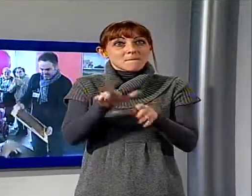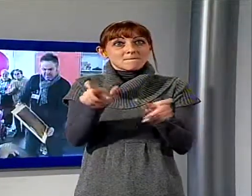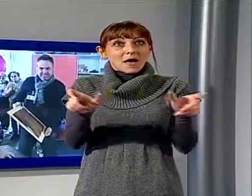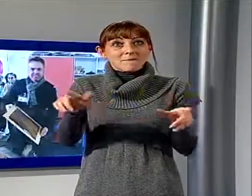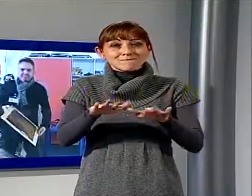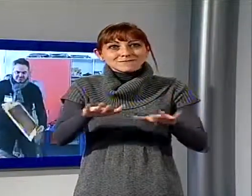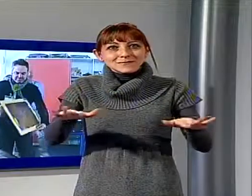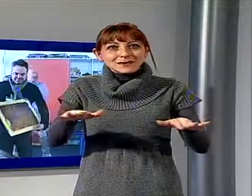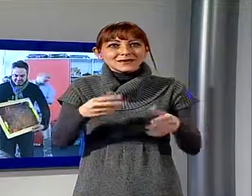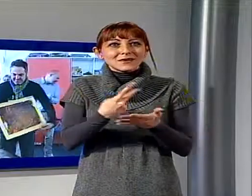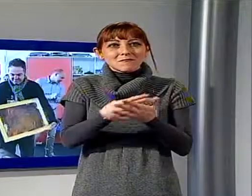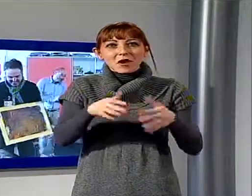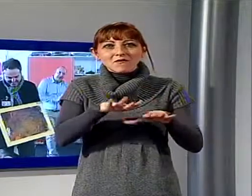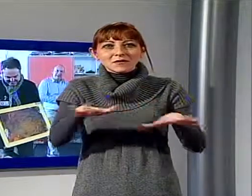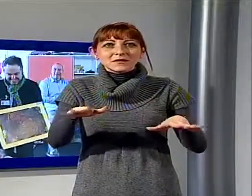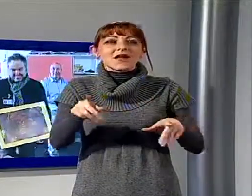posto siamo felicissimi.